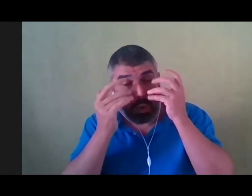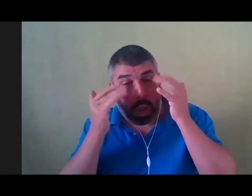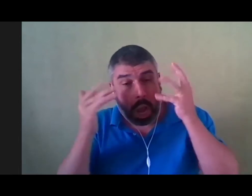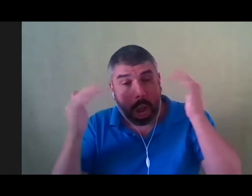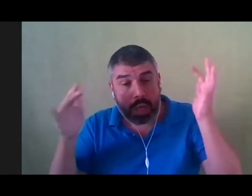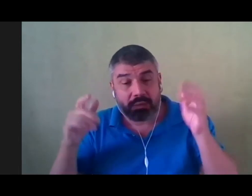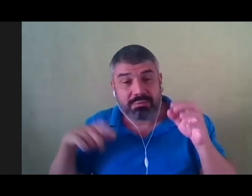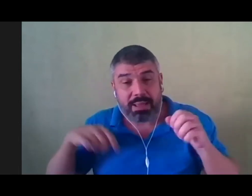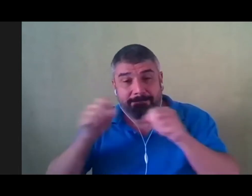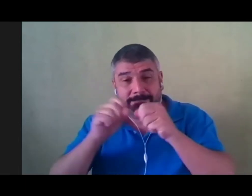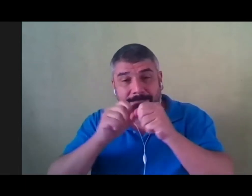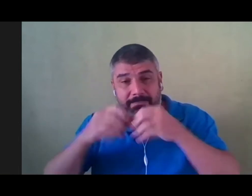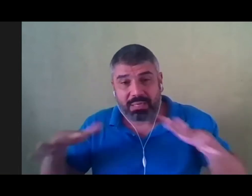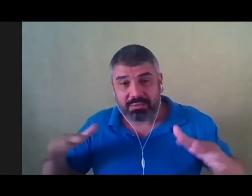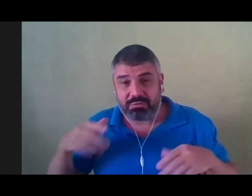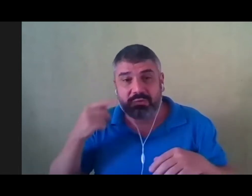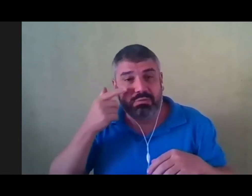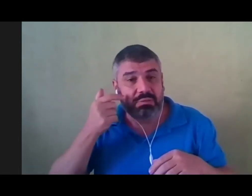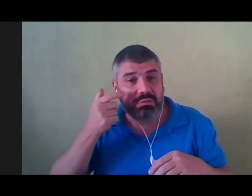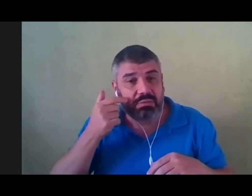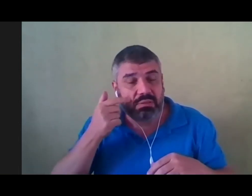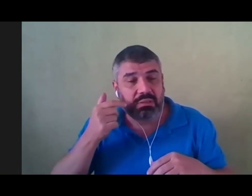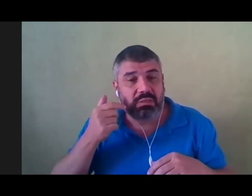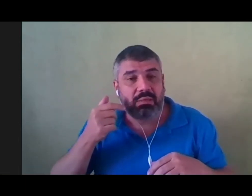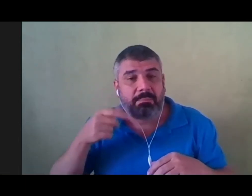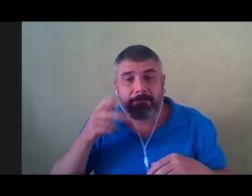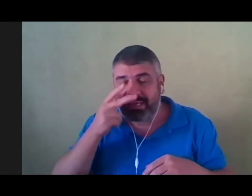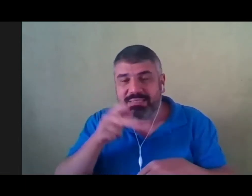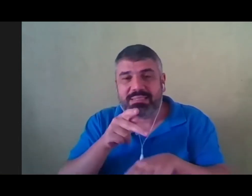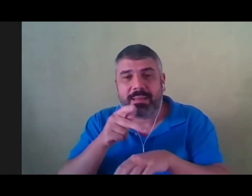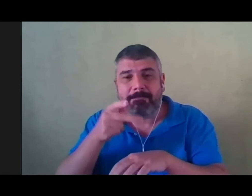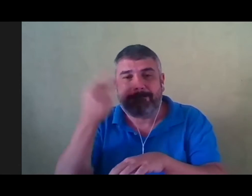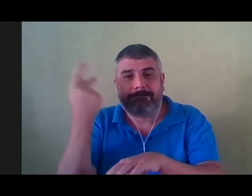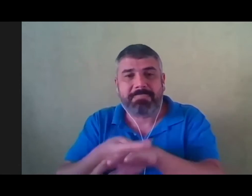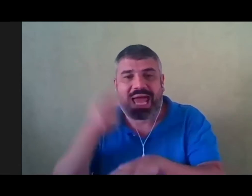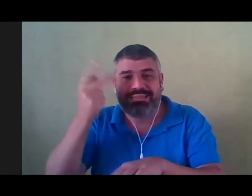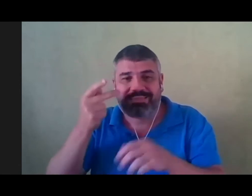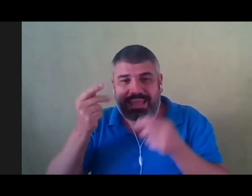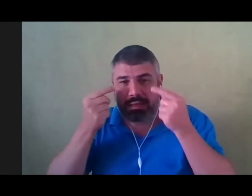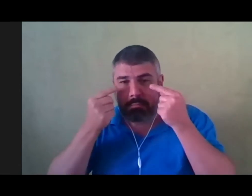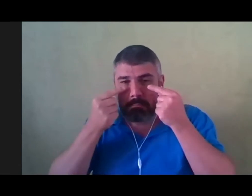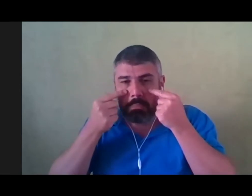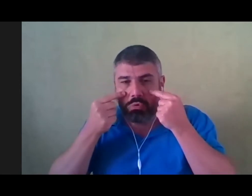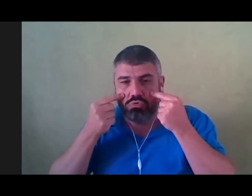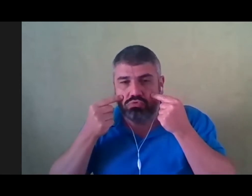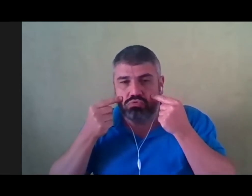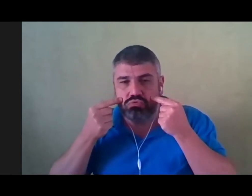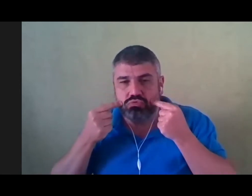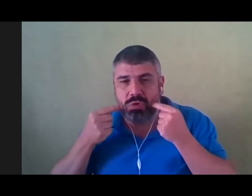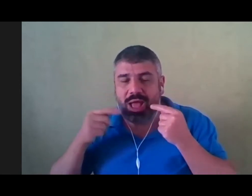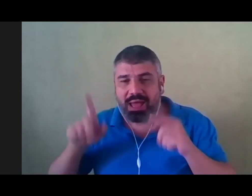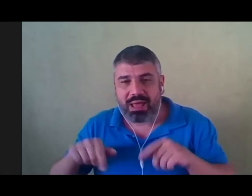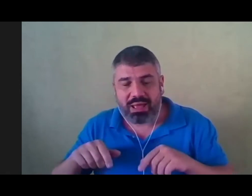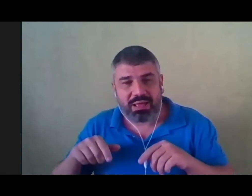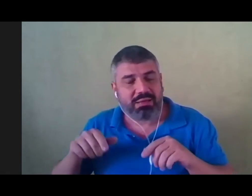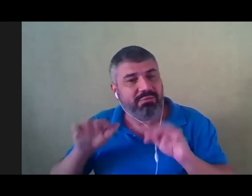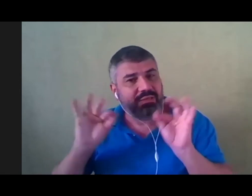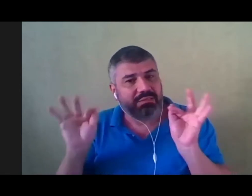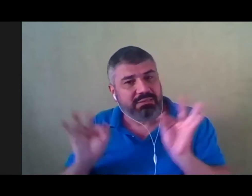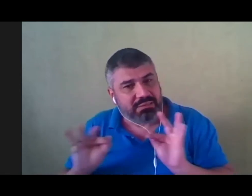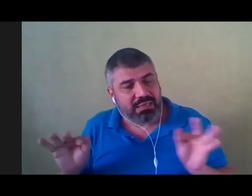As suas lágrimas são cor de prata. São lágrimas de alegria. Tem brilho.